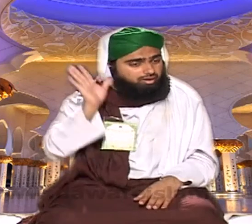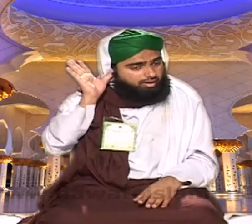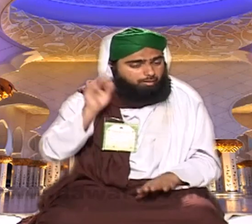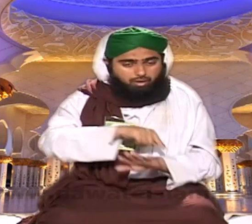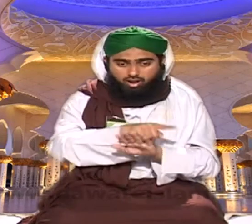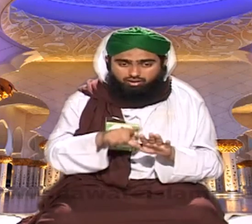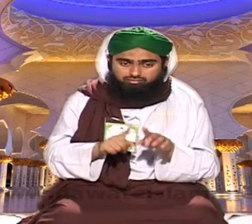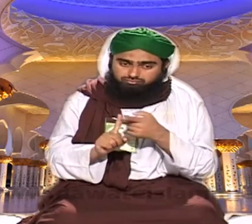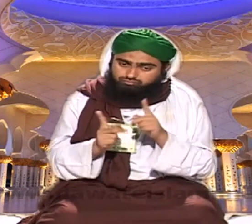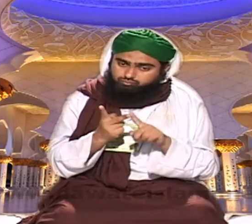کرنا ہی نا